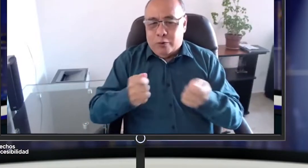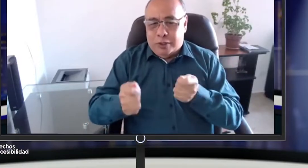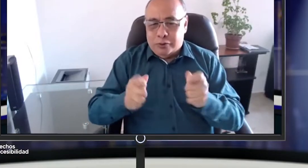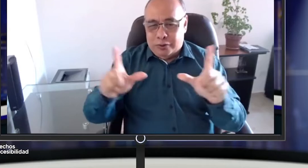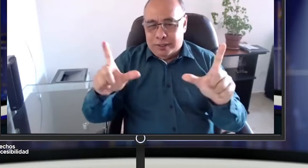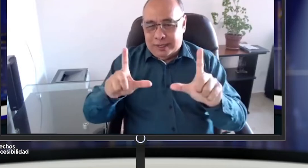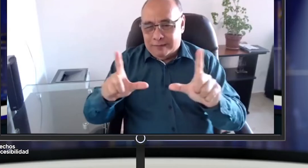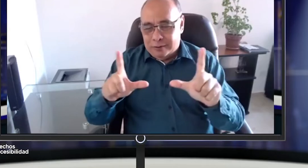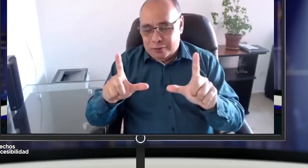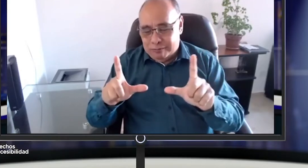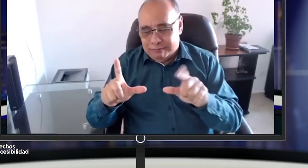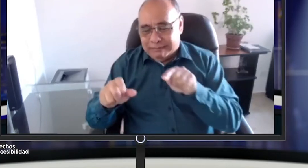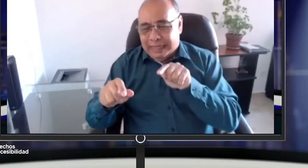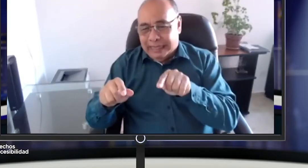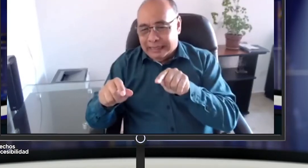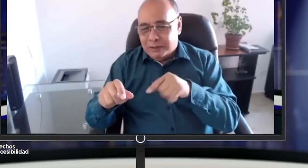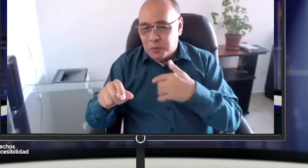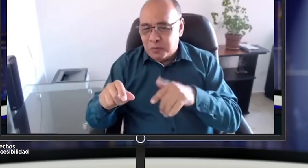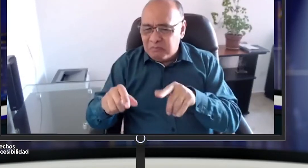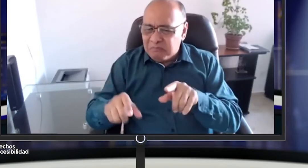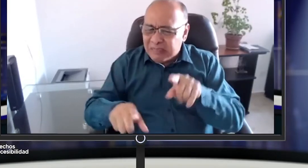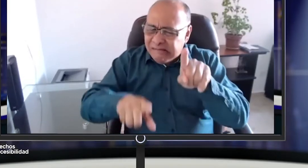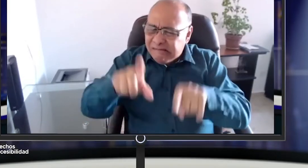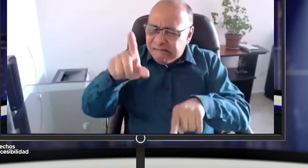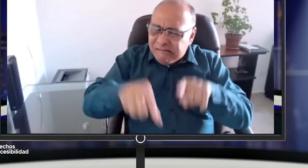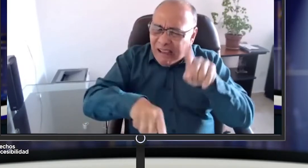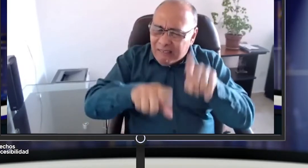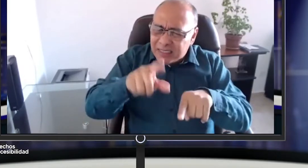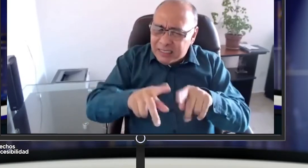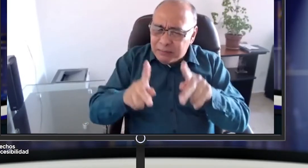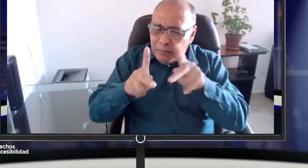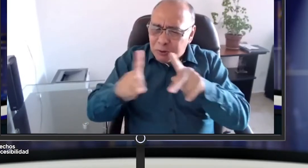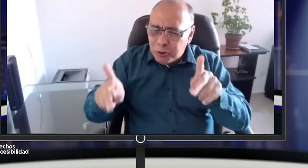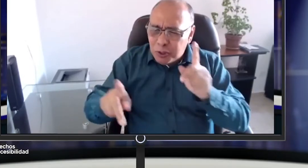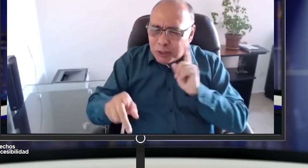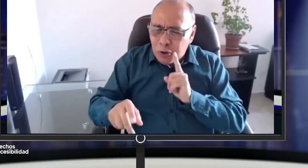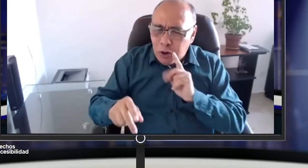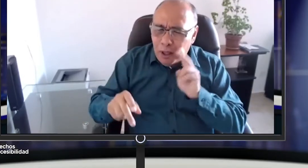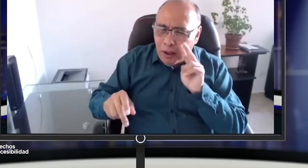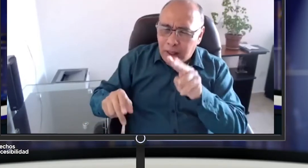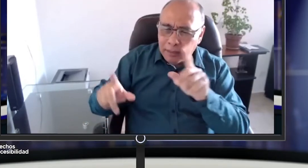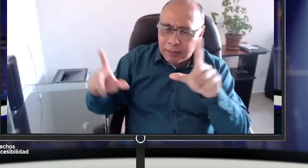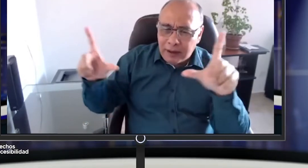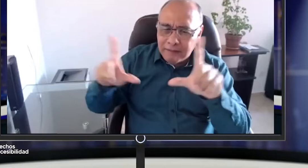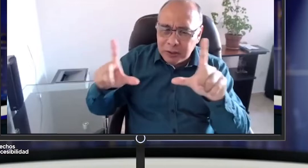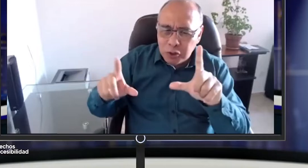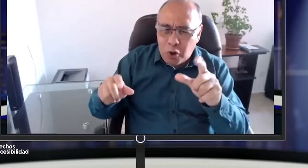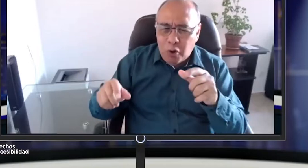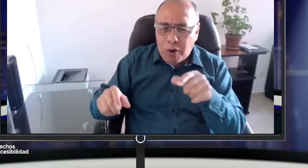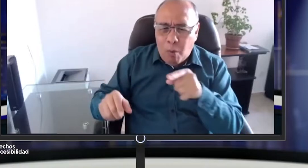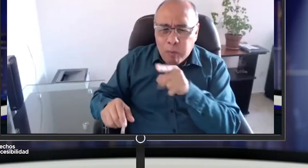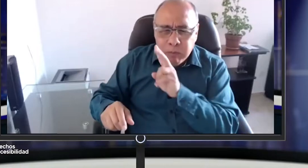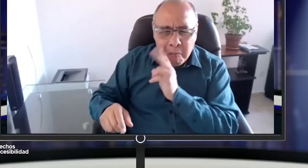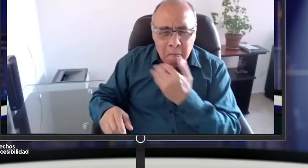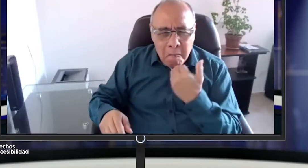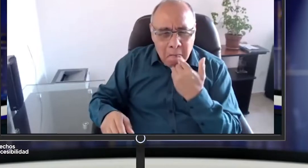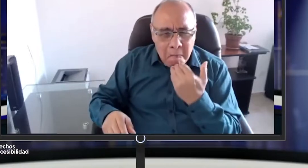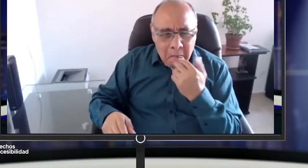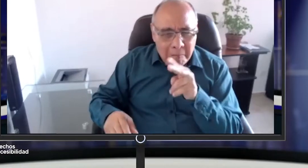En estos momentos la CRC se encuentra haciendo una investigación